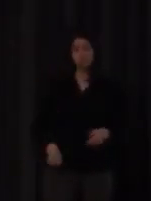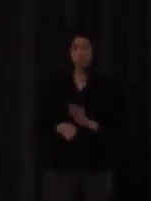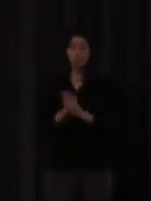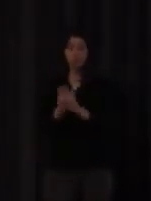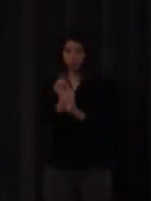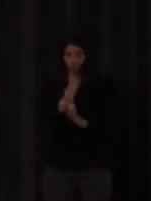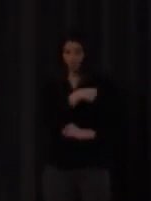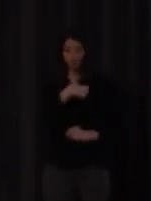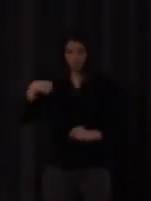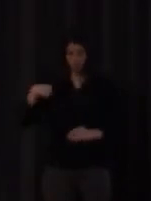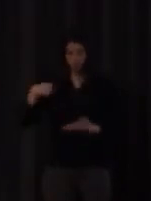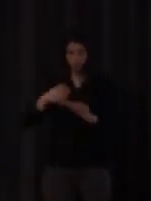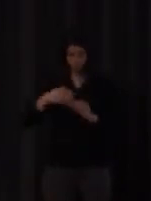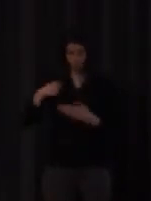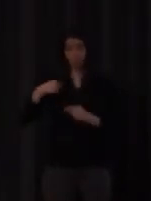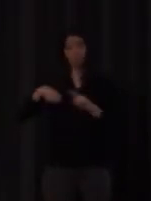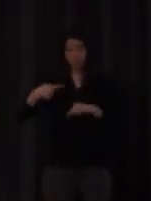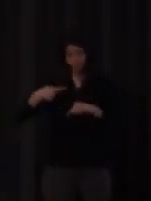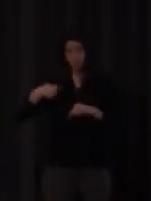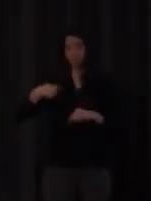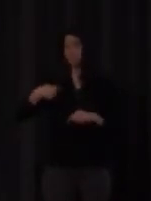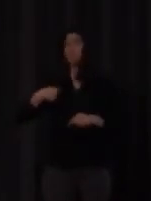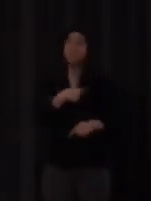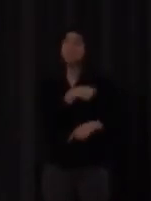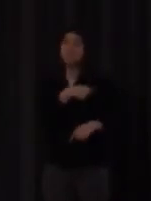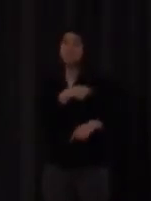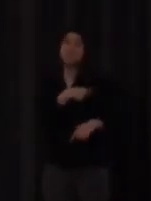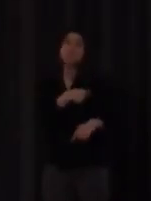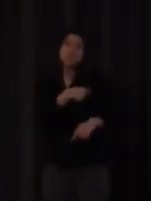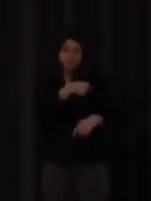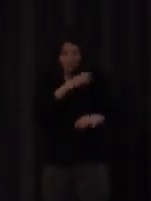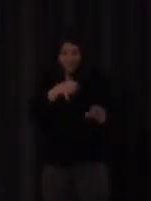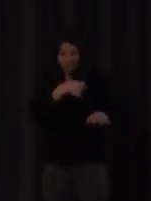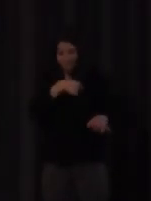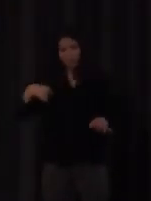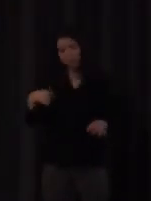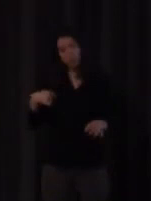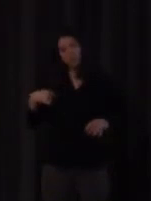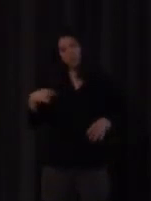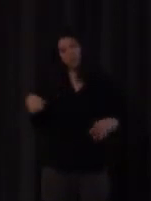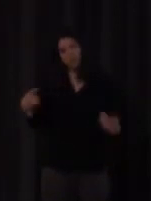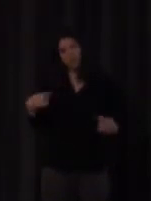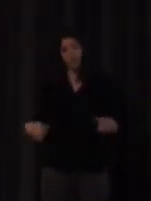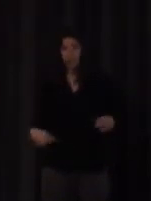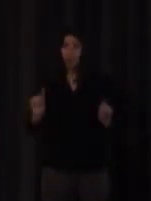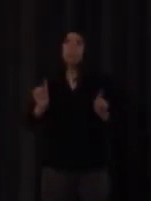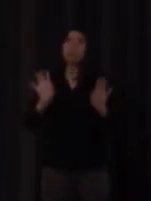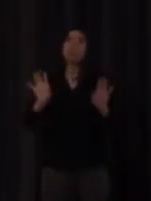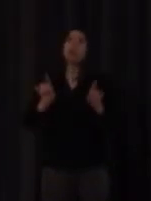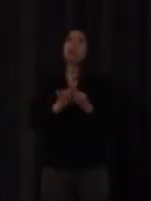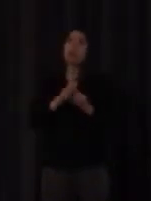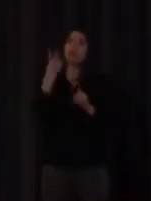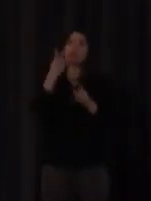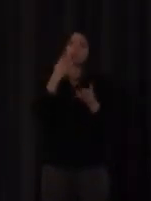de un lugar a otro se detiene el signo se hace en continuación pero se hace como en dos golpes por así decirlo